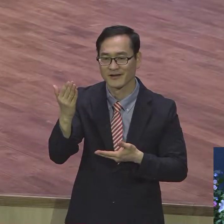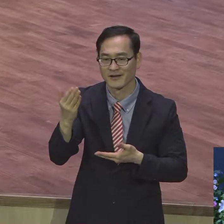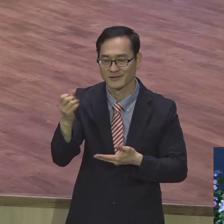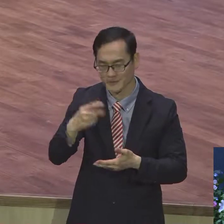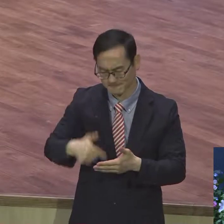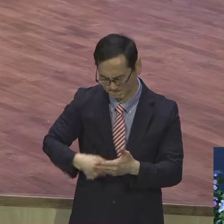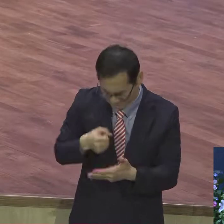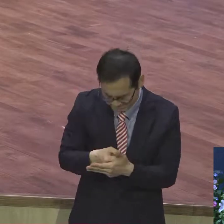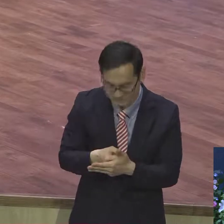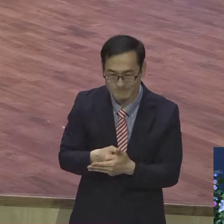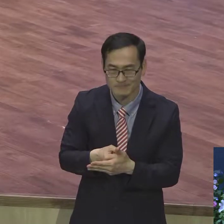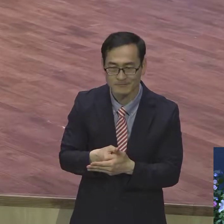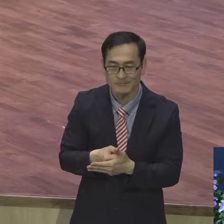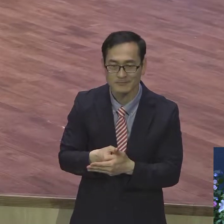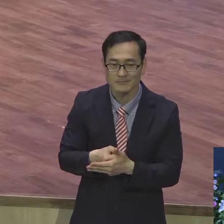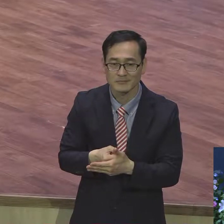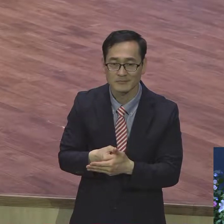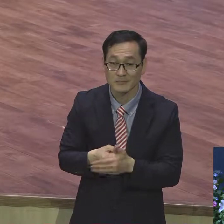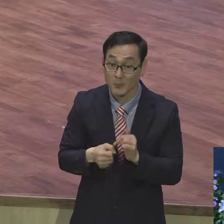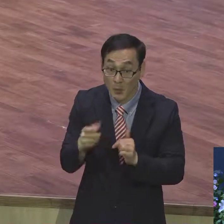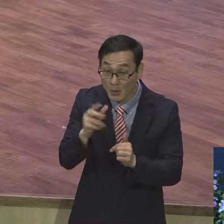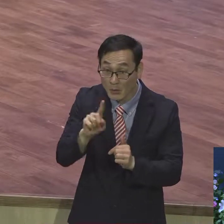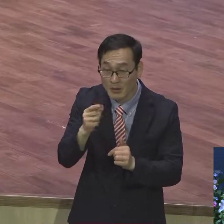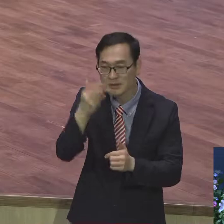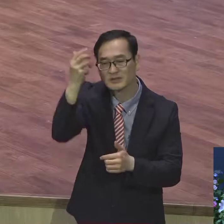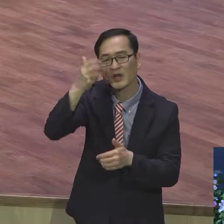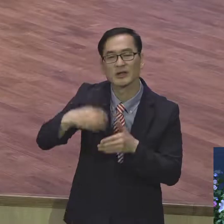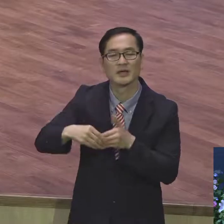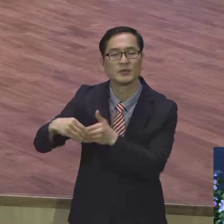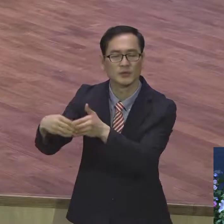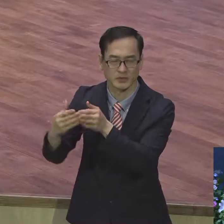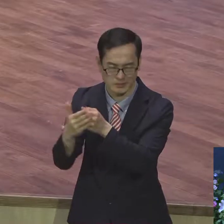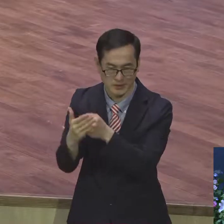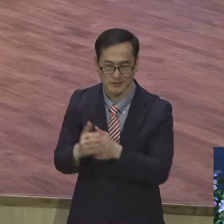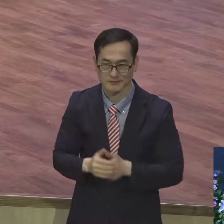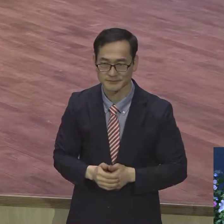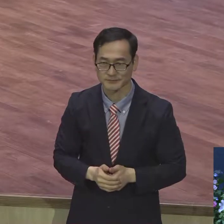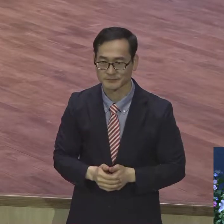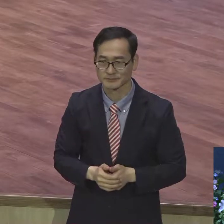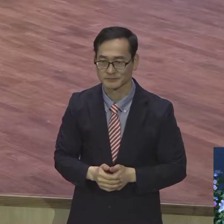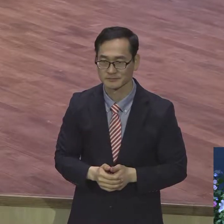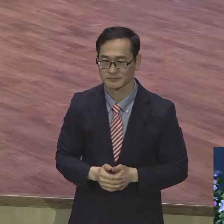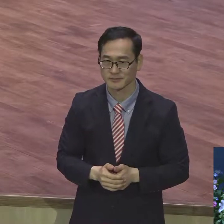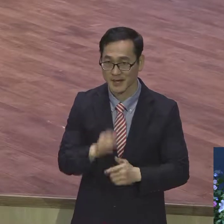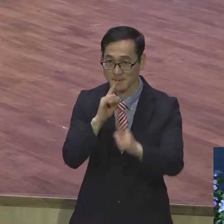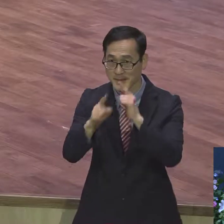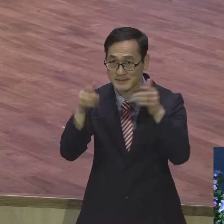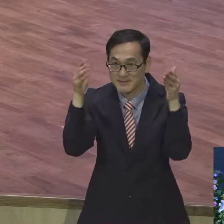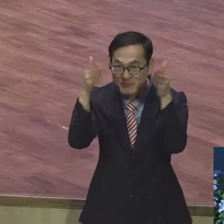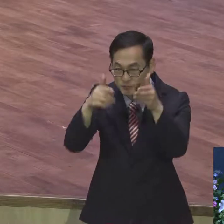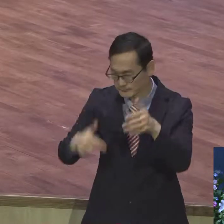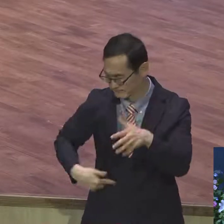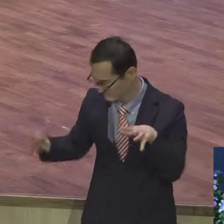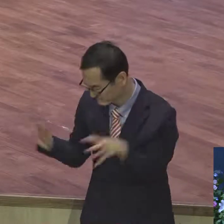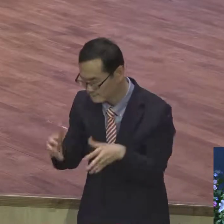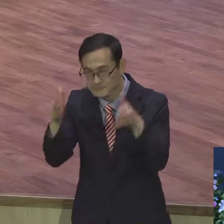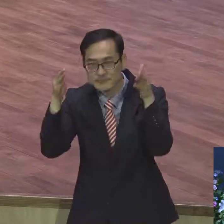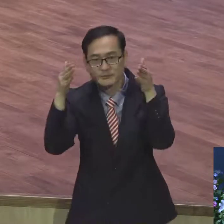인도를 받고 우리가 강단의 말씀과 하나가 되어야 됩니다. 성령의 인도가 뭐냐. 성령의 말씀을 통해서